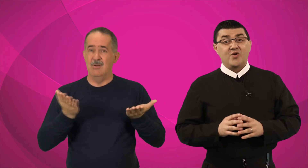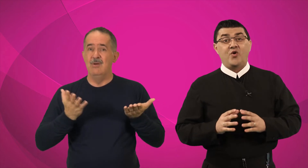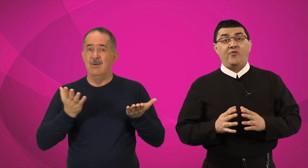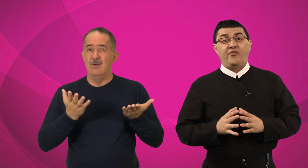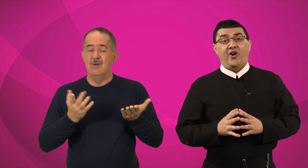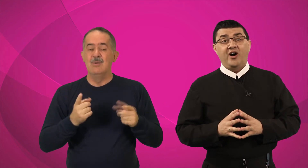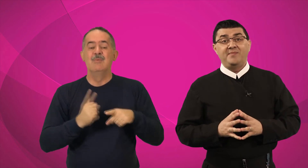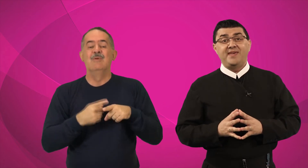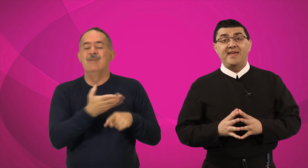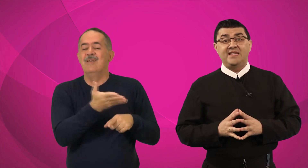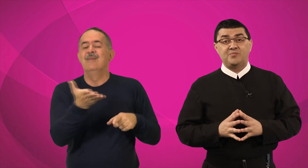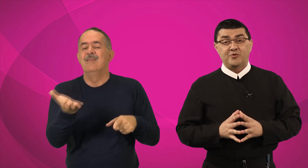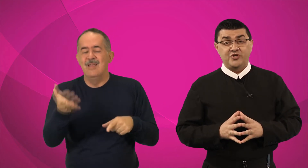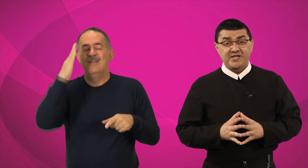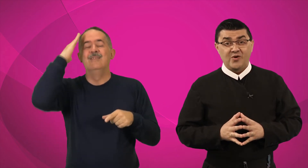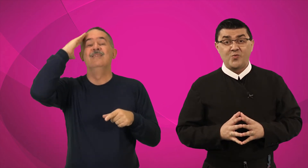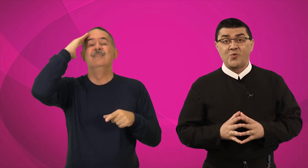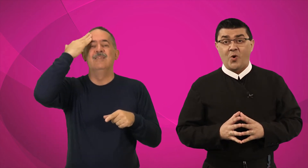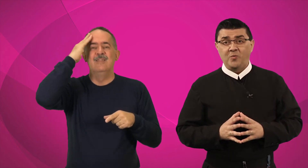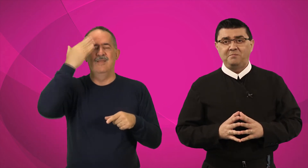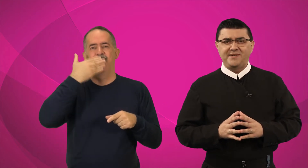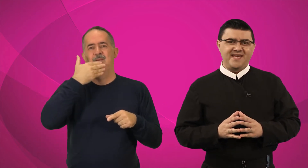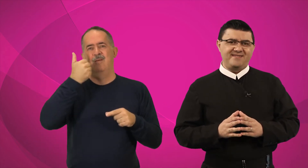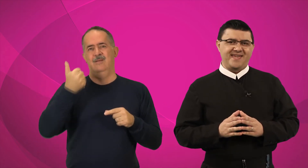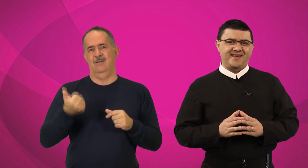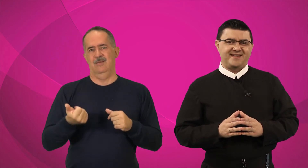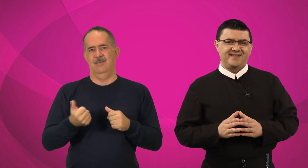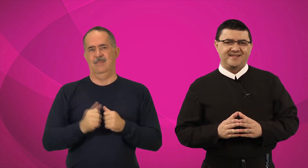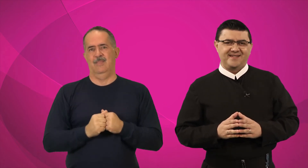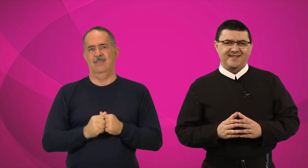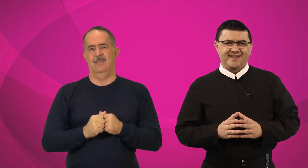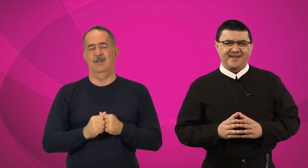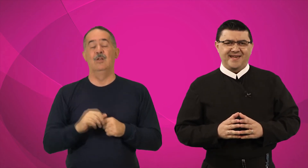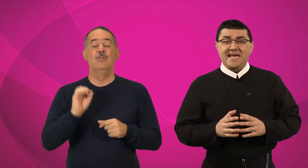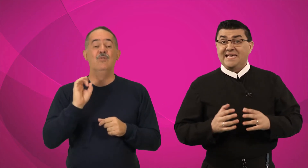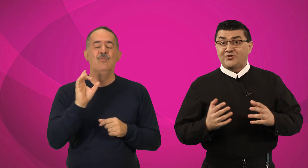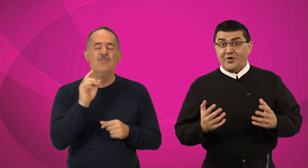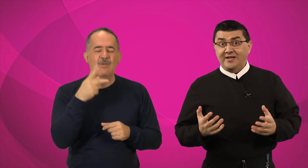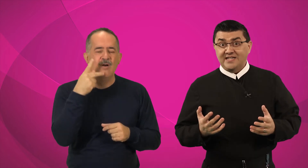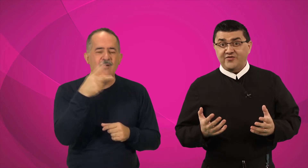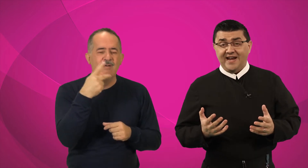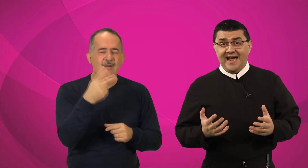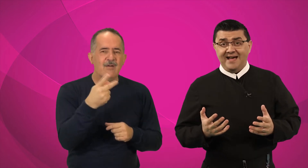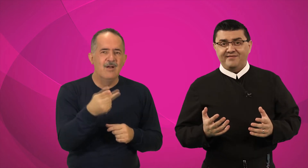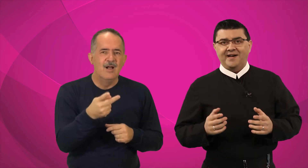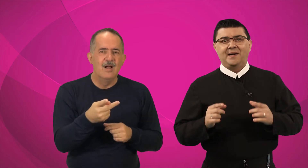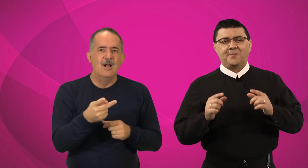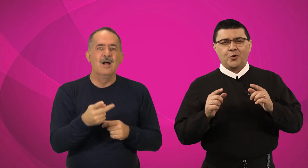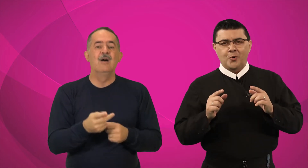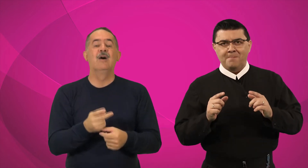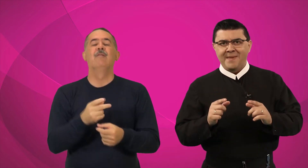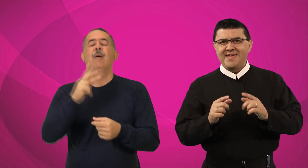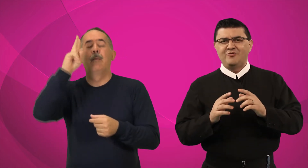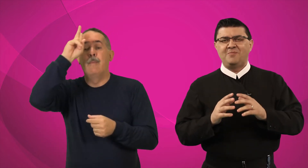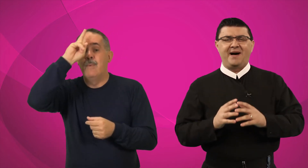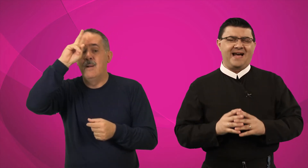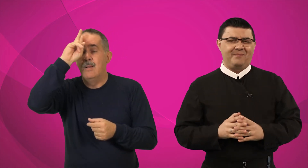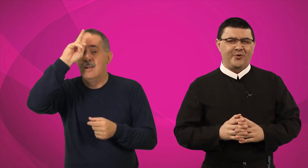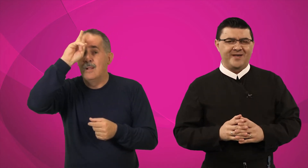conforme eles podiam compreender. E só lhes falava por meio de parábolas.